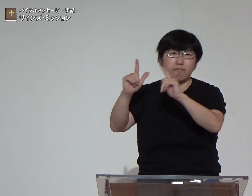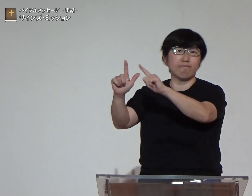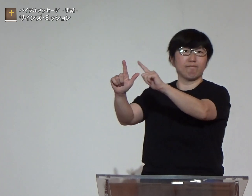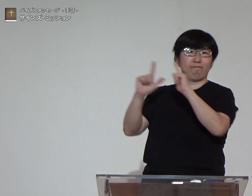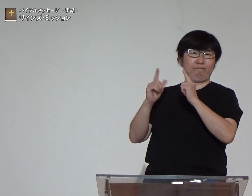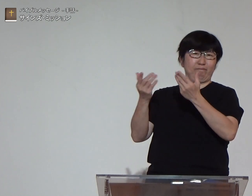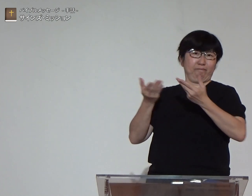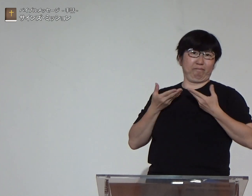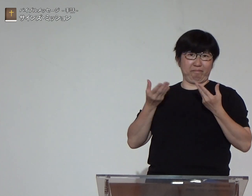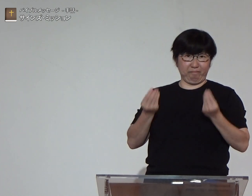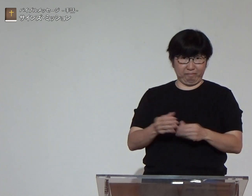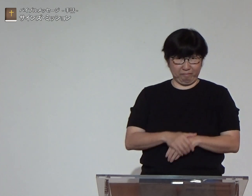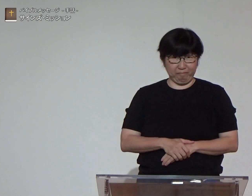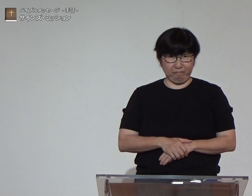してくれていたというのです